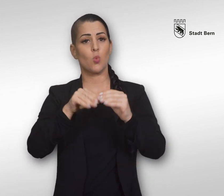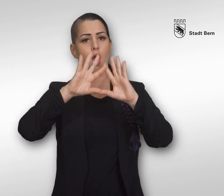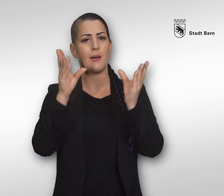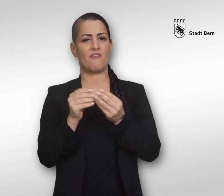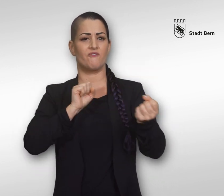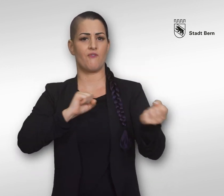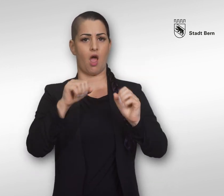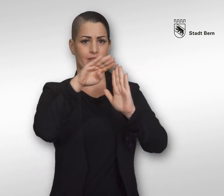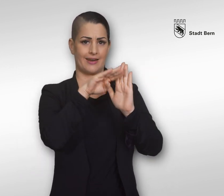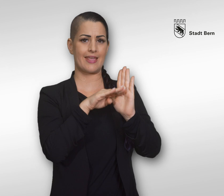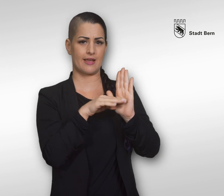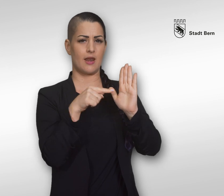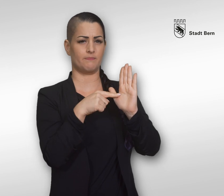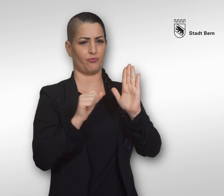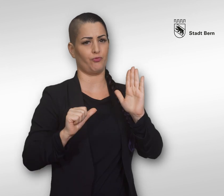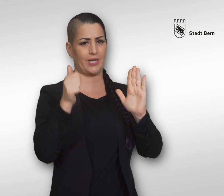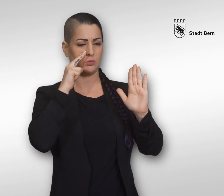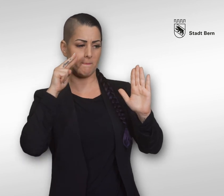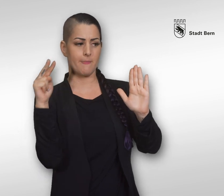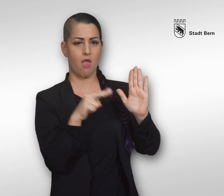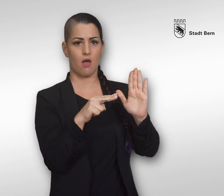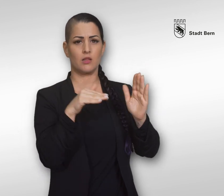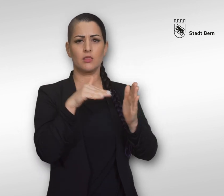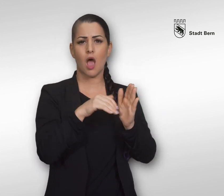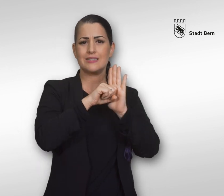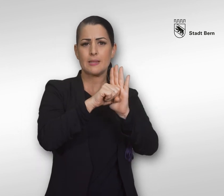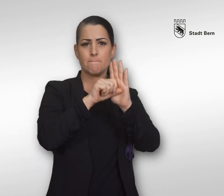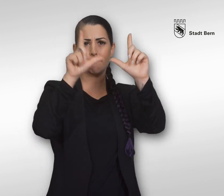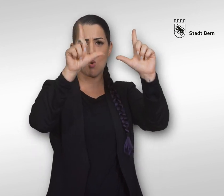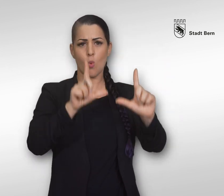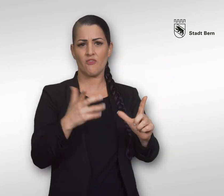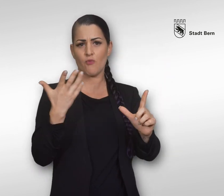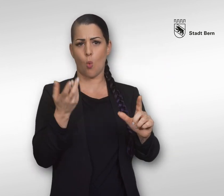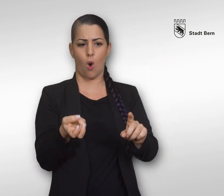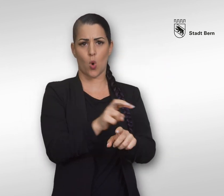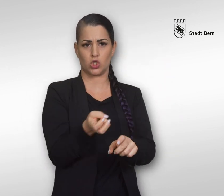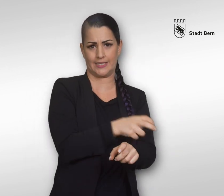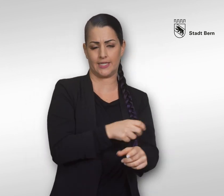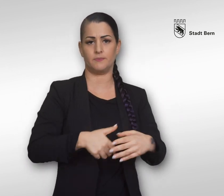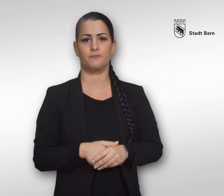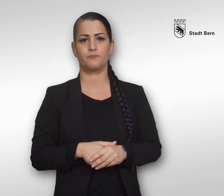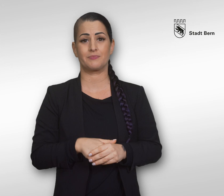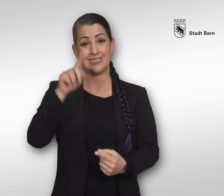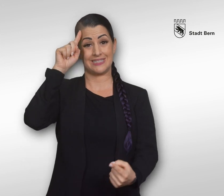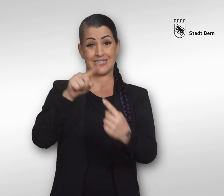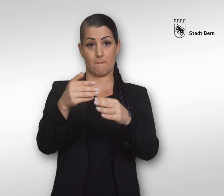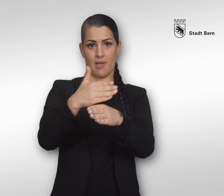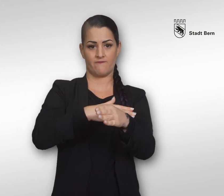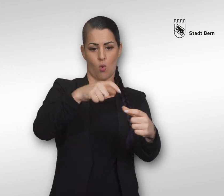Nebst den allgemeinen Verhaltensregeln ist es wichtig, die Signalisation der Ausstiege gut zu beachten, um rechtzeitig